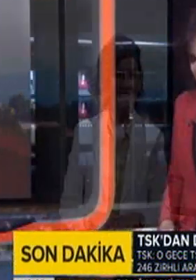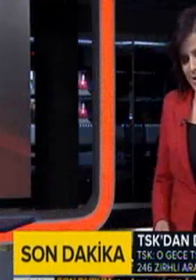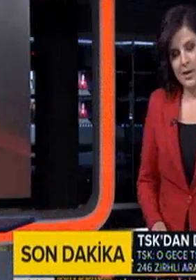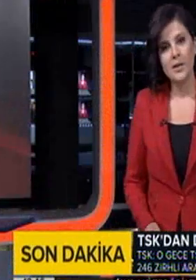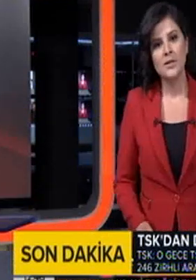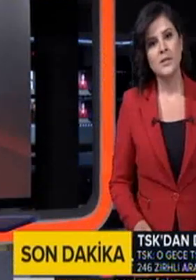İzlediğiniz için teşekkür